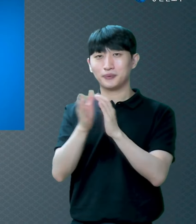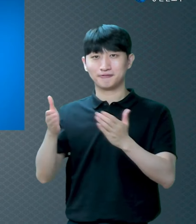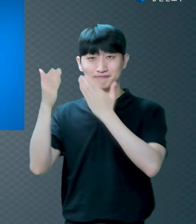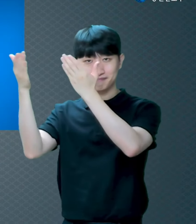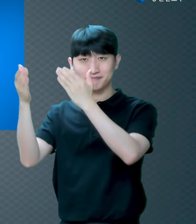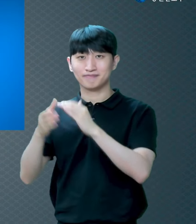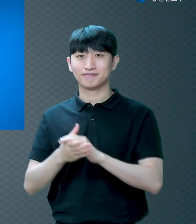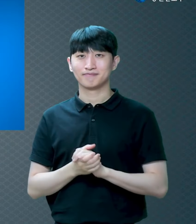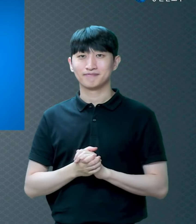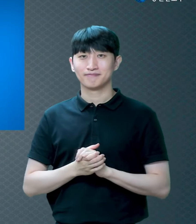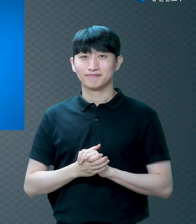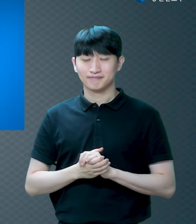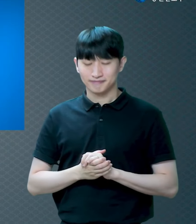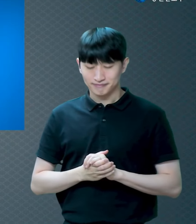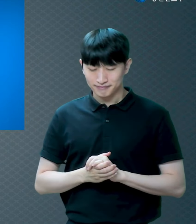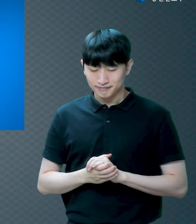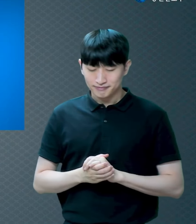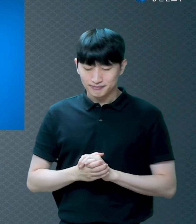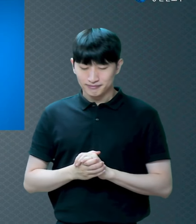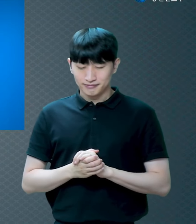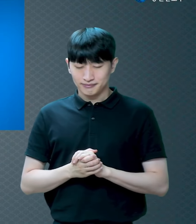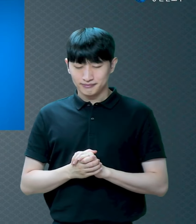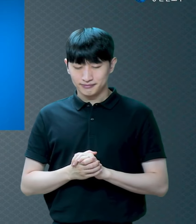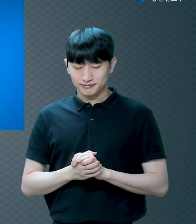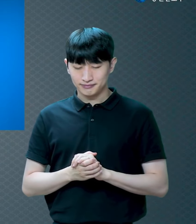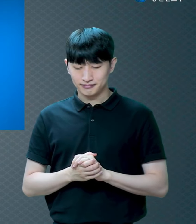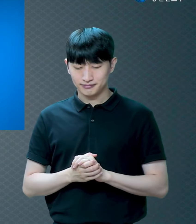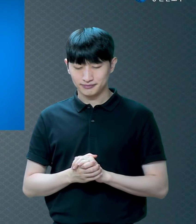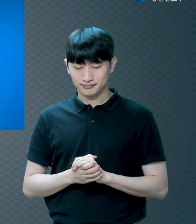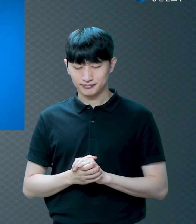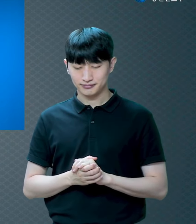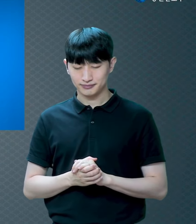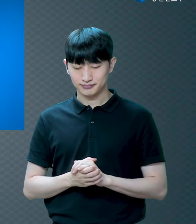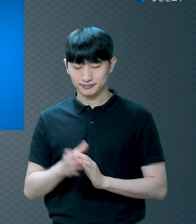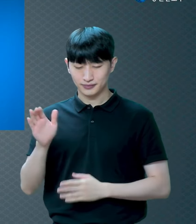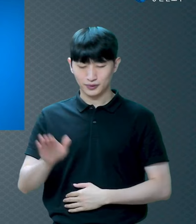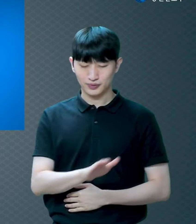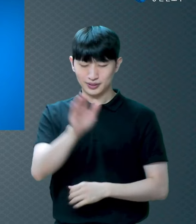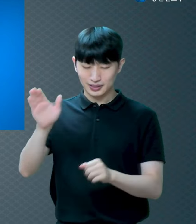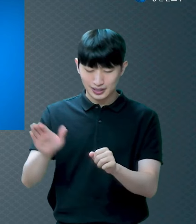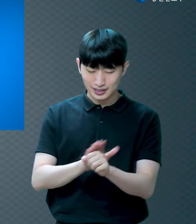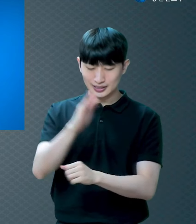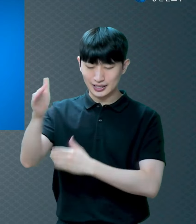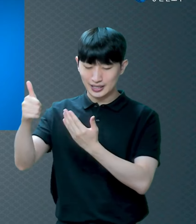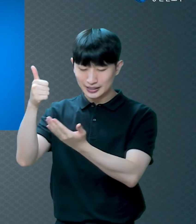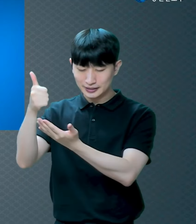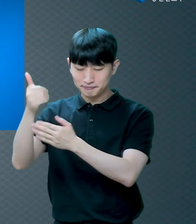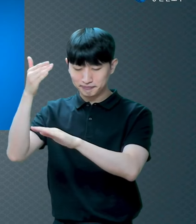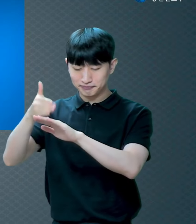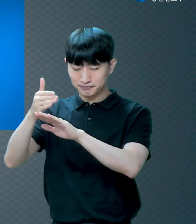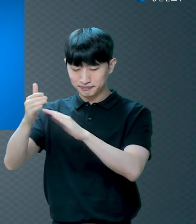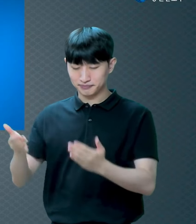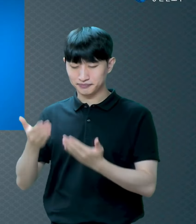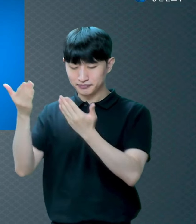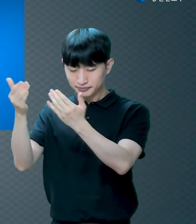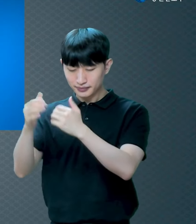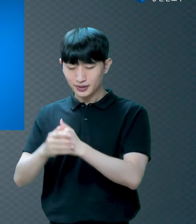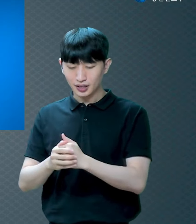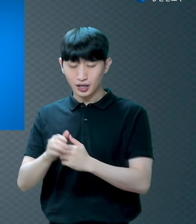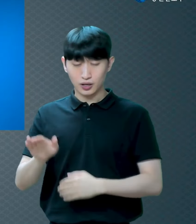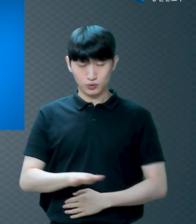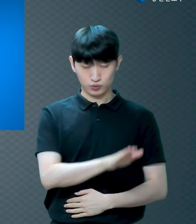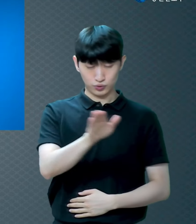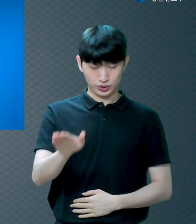우리를 사랑하시는 자비로우신 주님 감사합니다 우리의 죄를 십자가에서 영원히